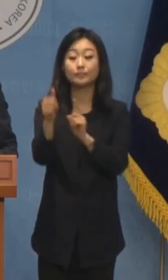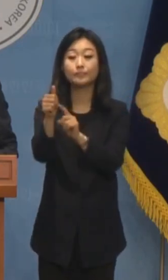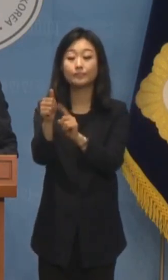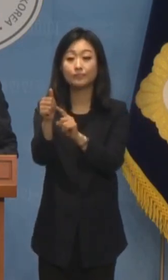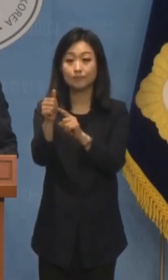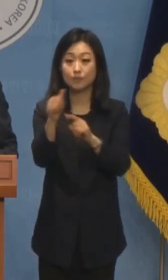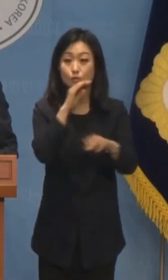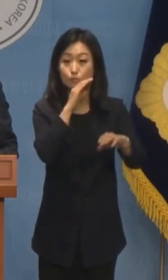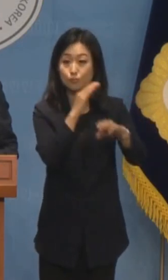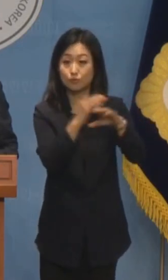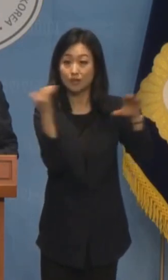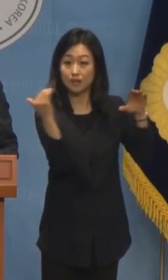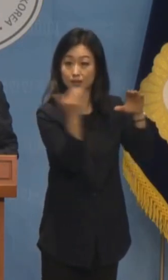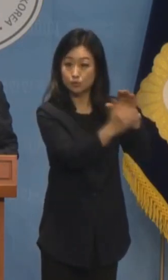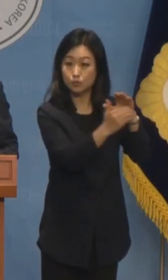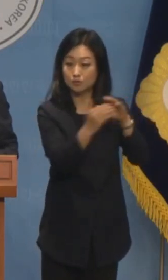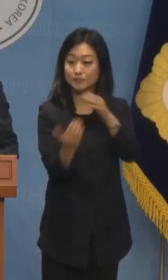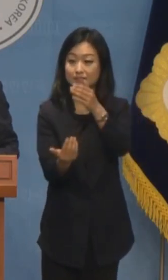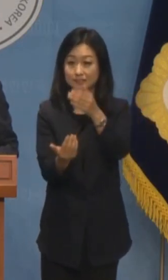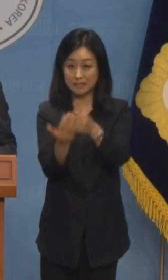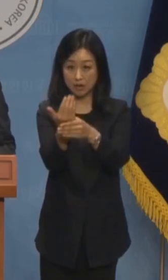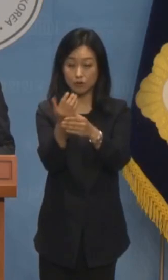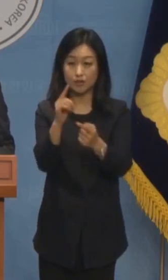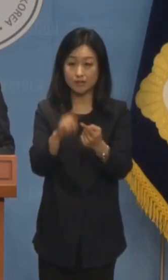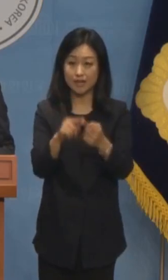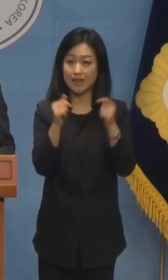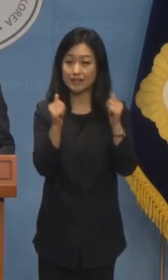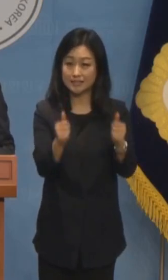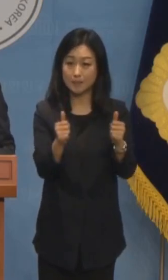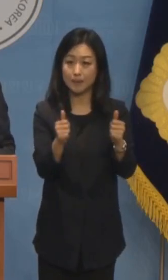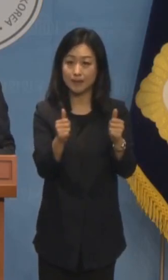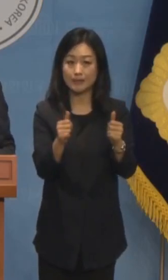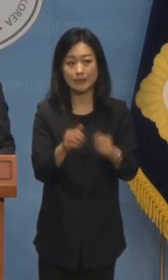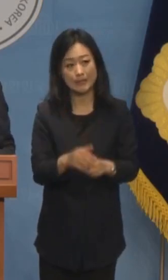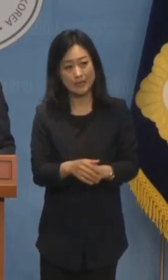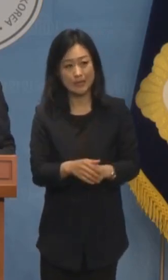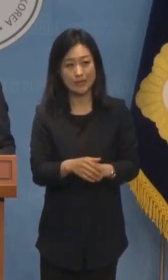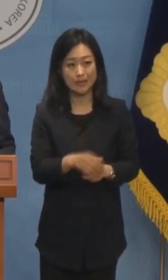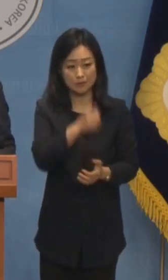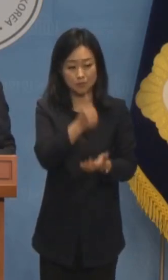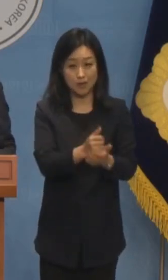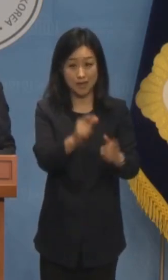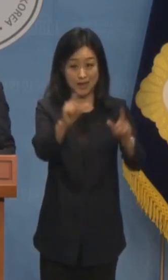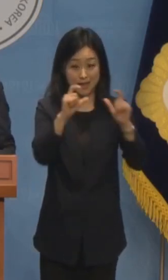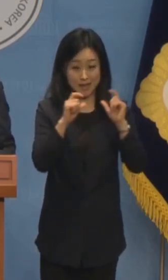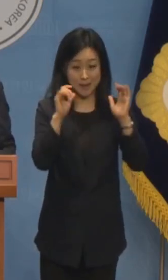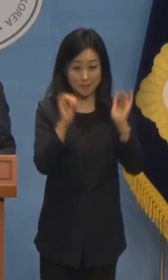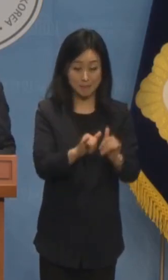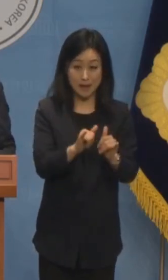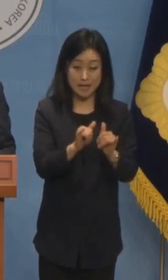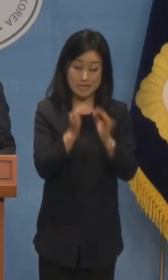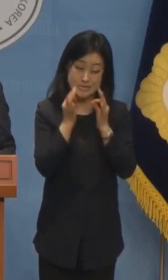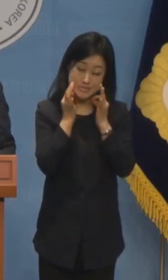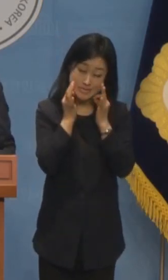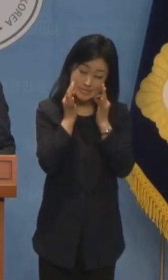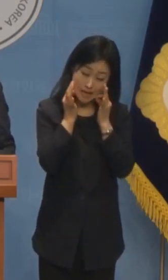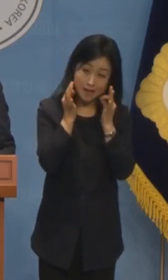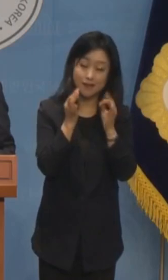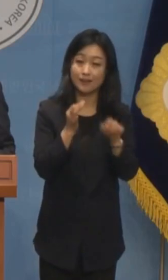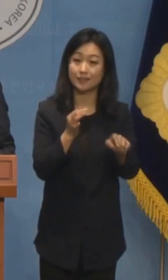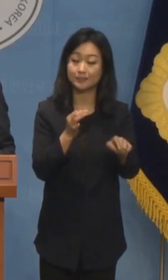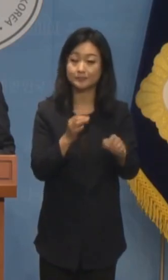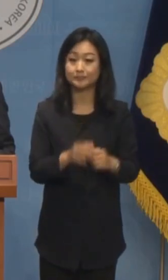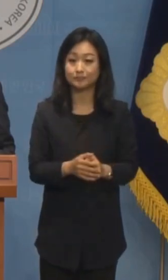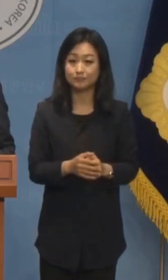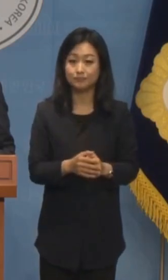사건 재판을 뒤집어보려는 민주당의 노력이 참으로 애처롭습니다. 수원지방법원은 지난